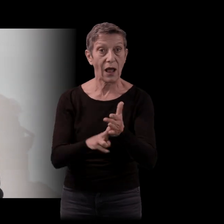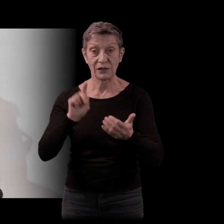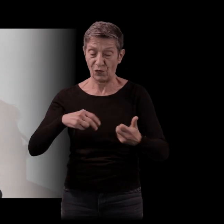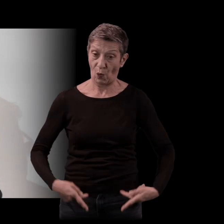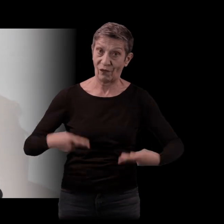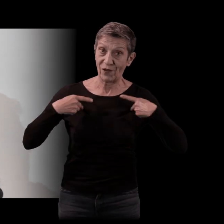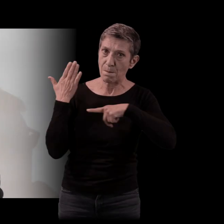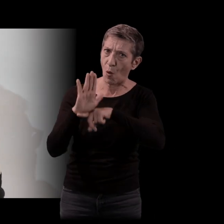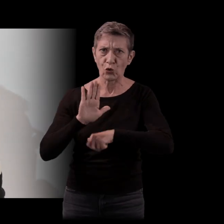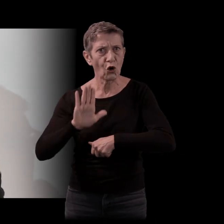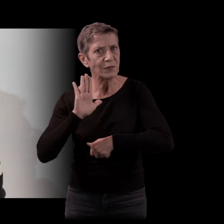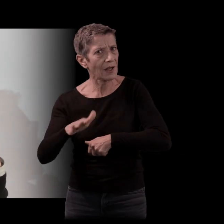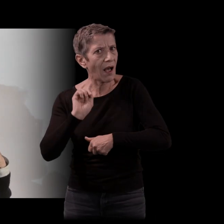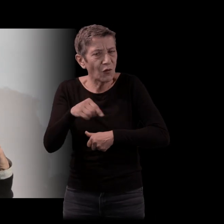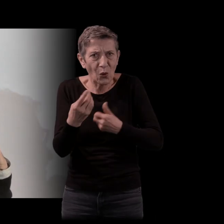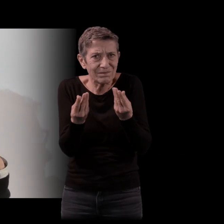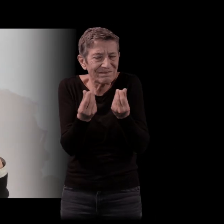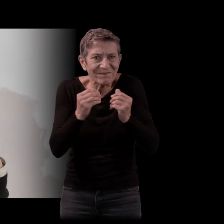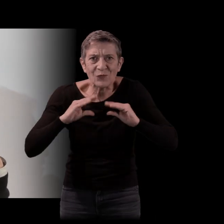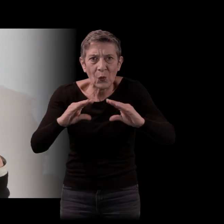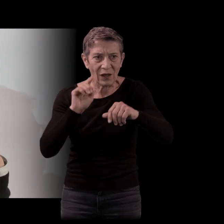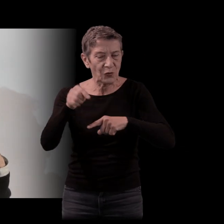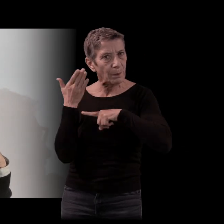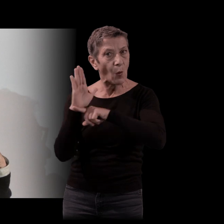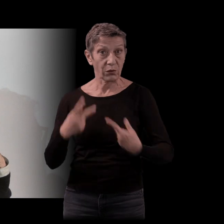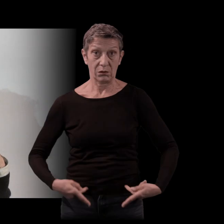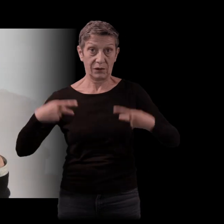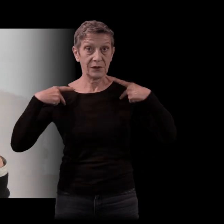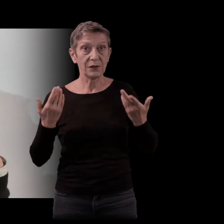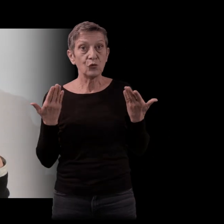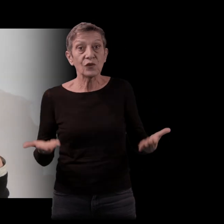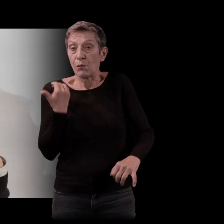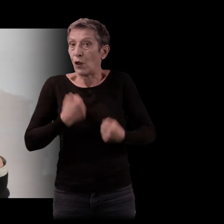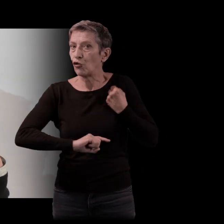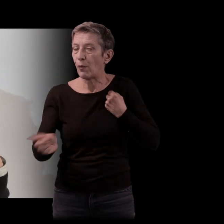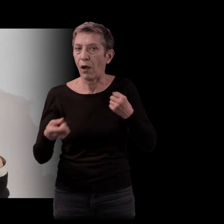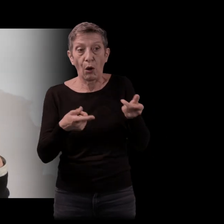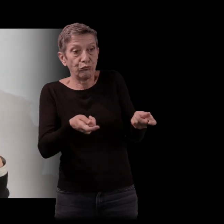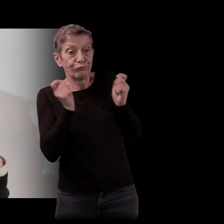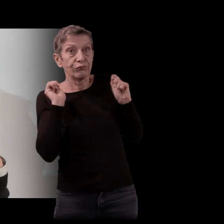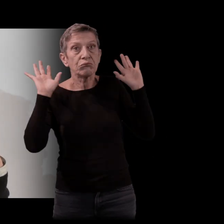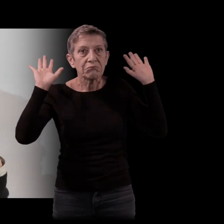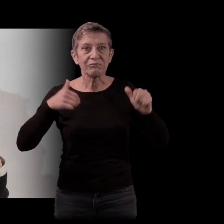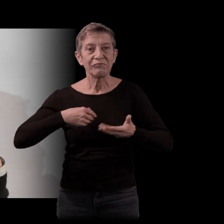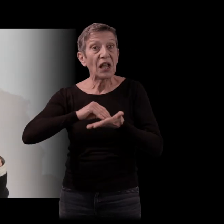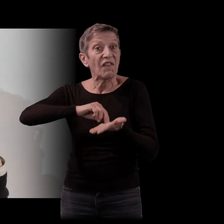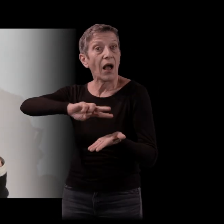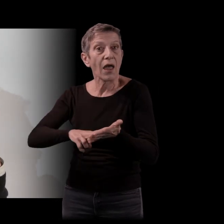plus près, de restituer, etc. Donc ça, ça ne me dérange pas qu'on me la colle dessus. Je ne pense pas qu'elle